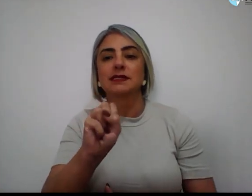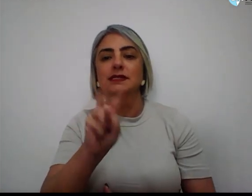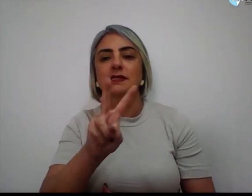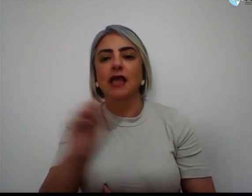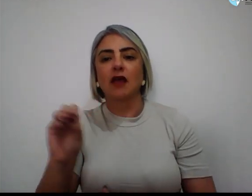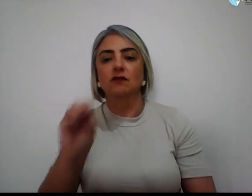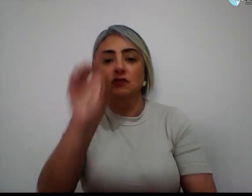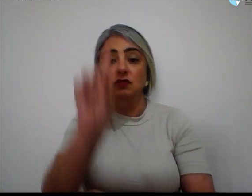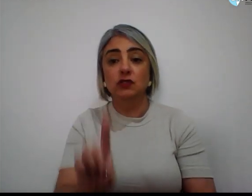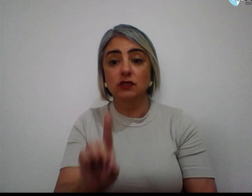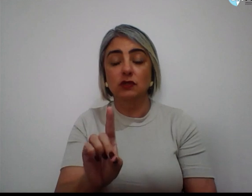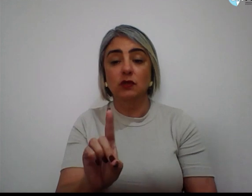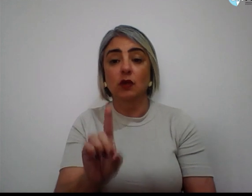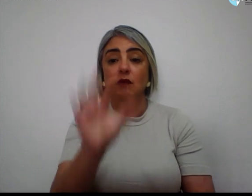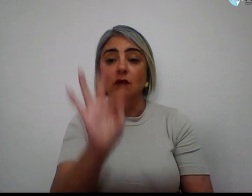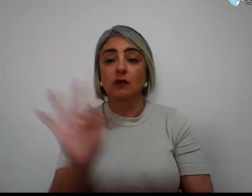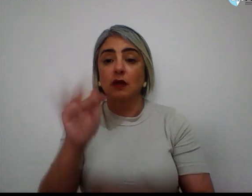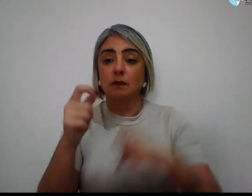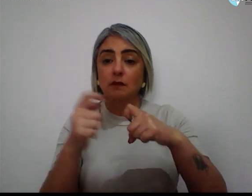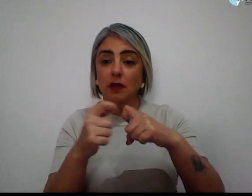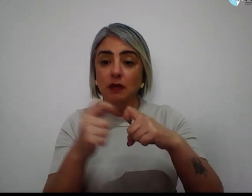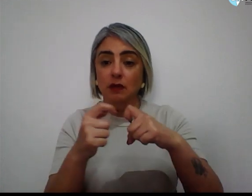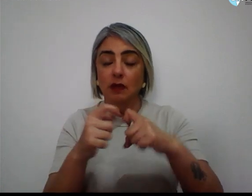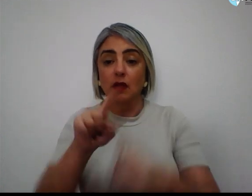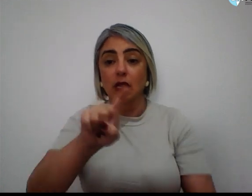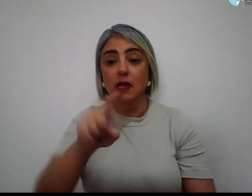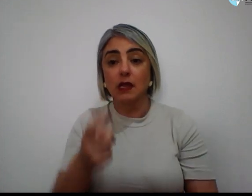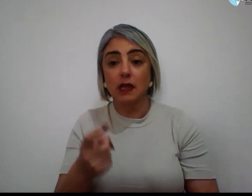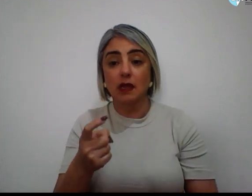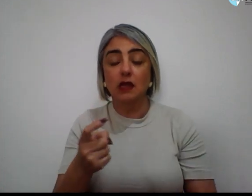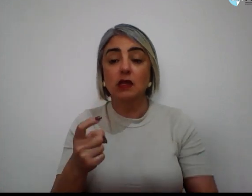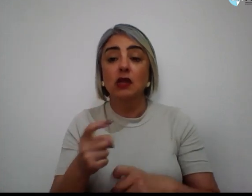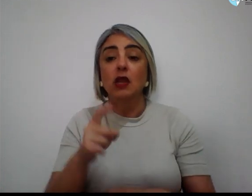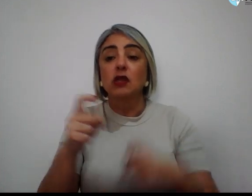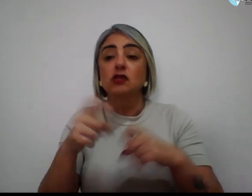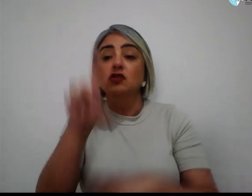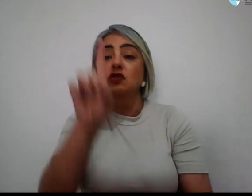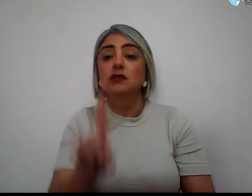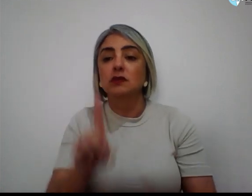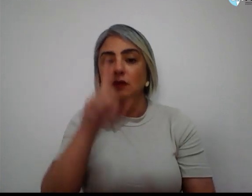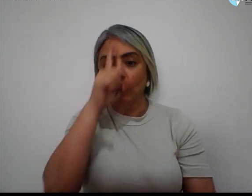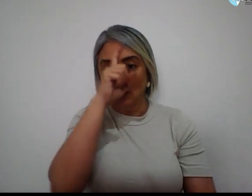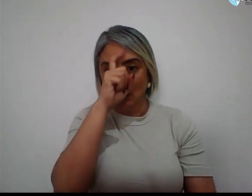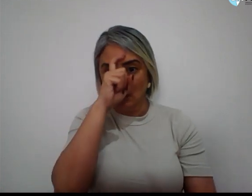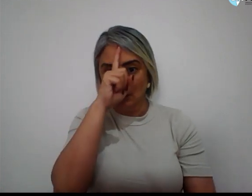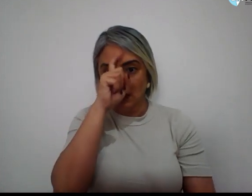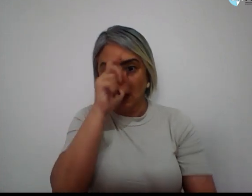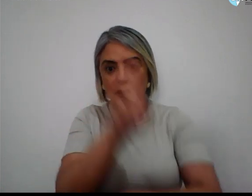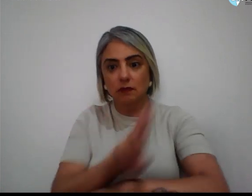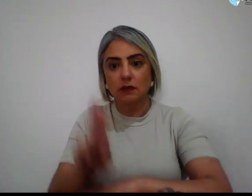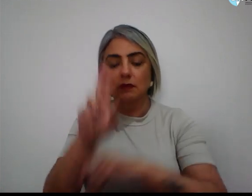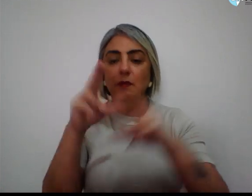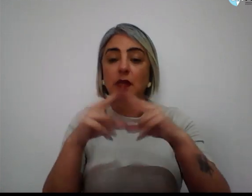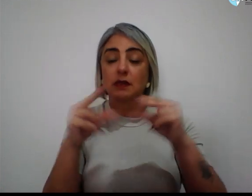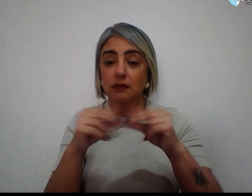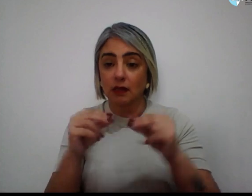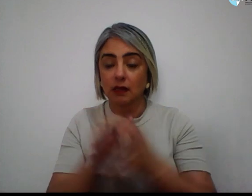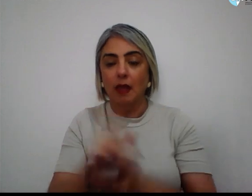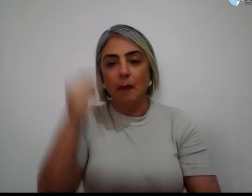Faculdade de Medicina e ex-diretor do Hospital Universitário de Brasília, a Chapa Pensar e